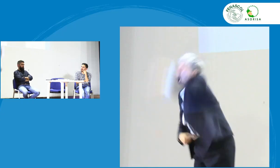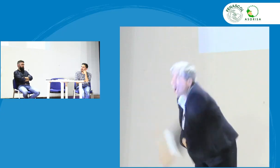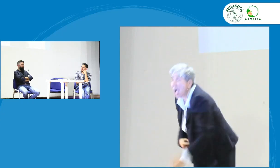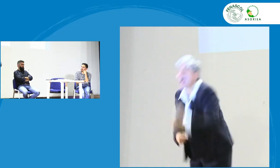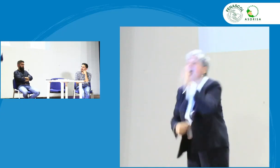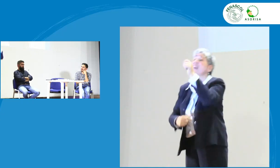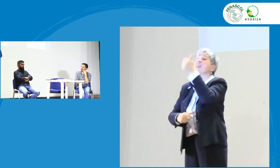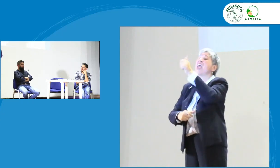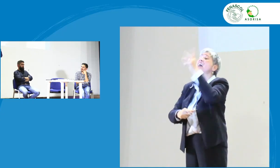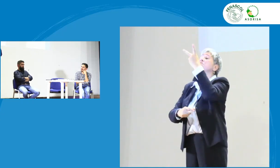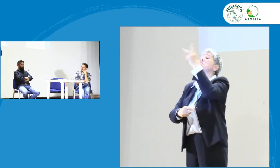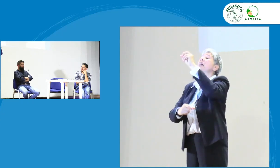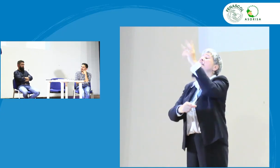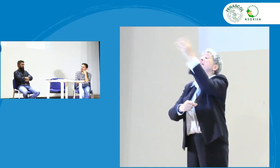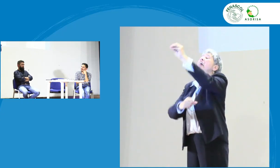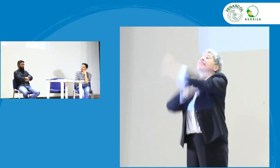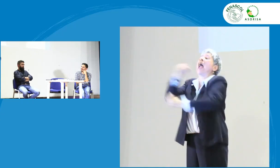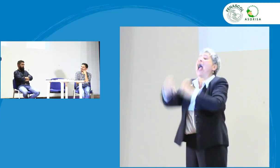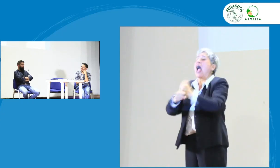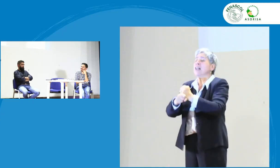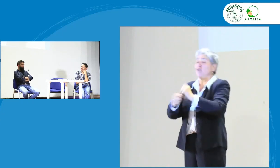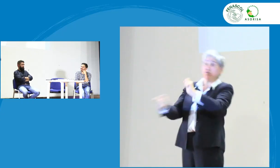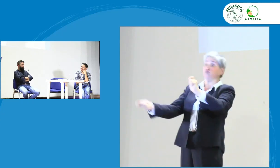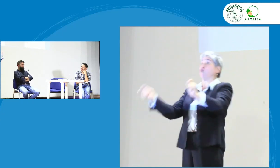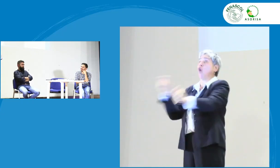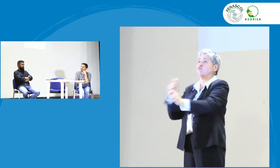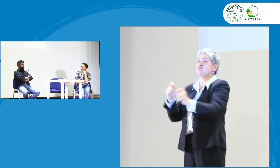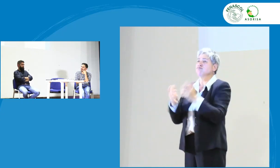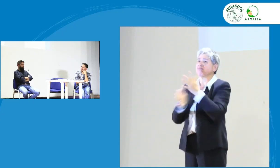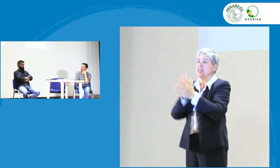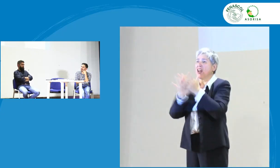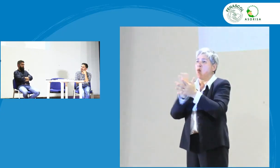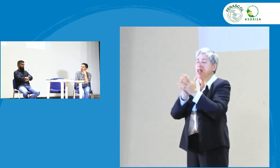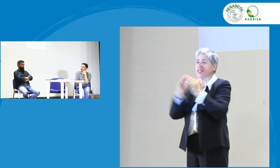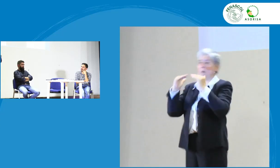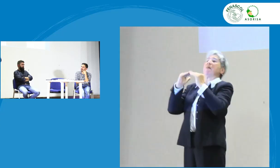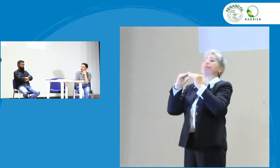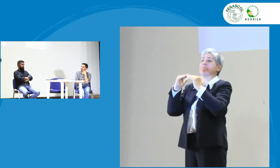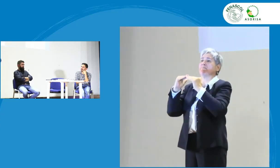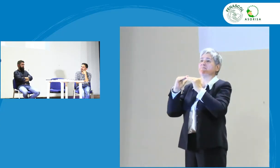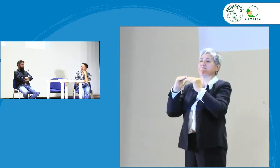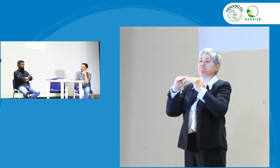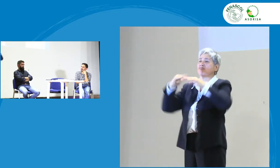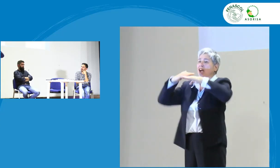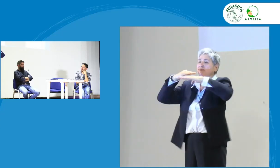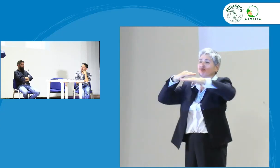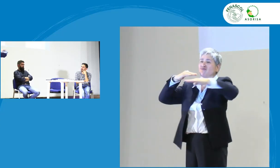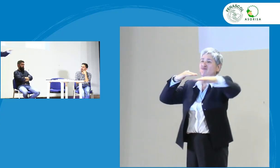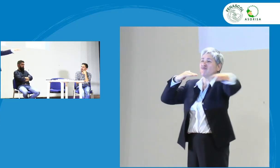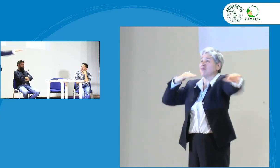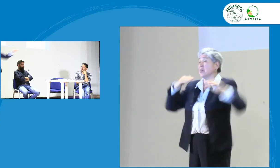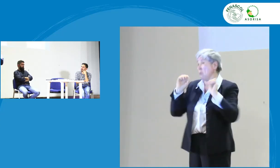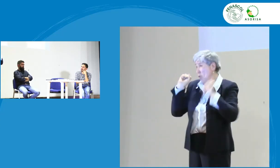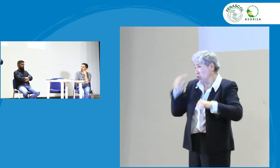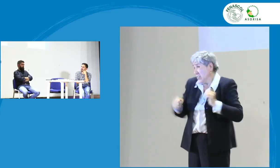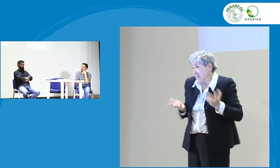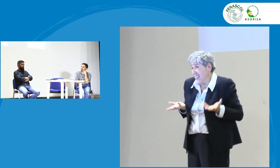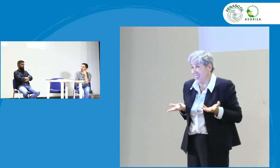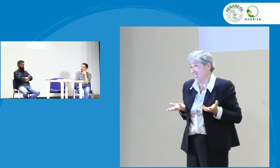yo me muero y pues ya después más adelante 20-30 años podamos encontrarnos un cambio en el estatus de la lengua